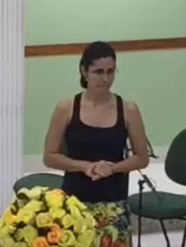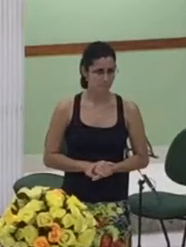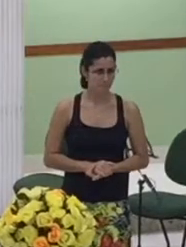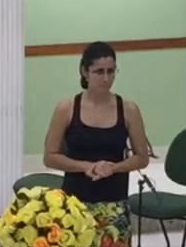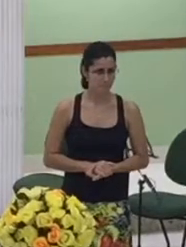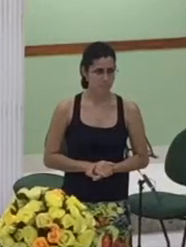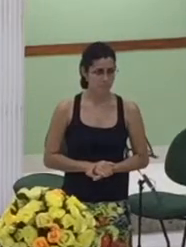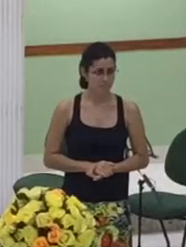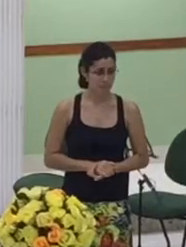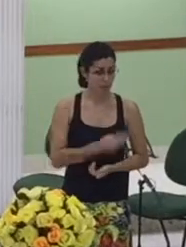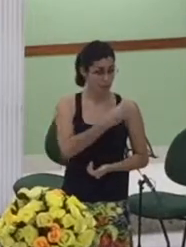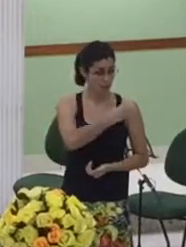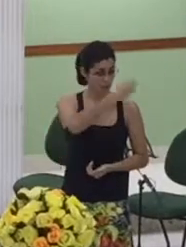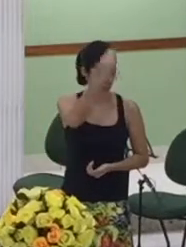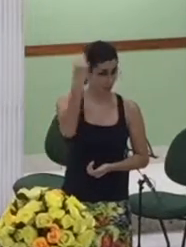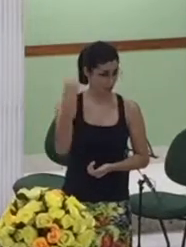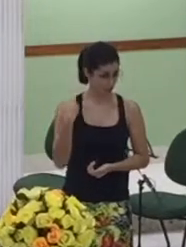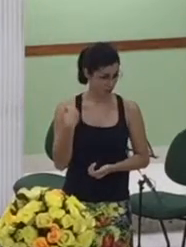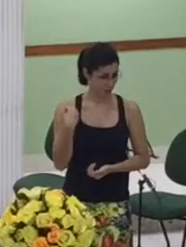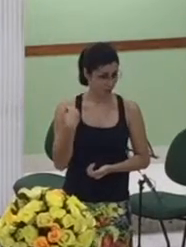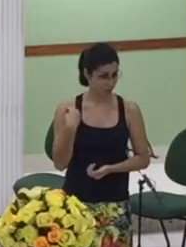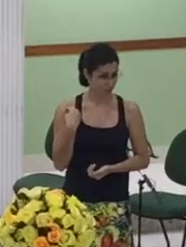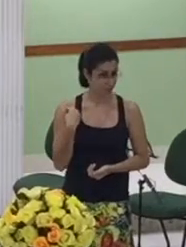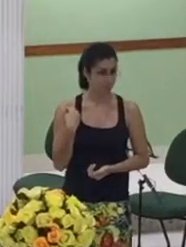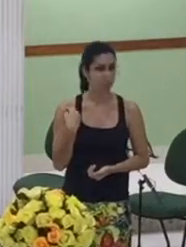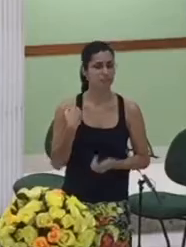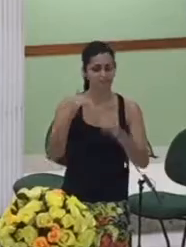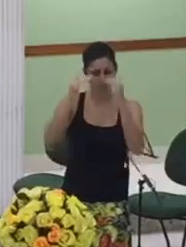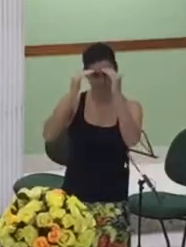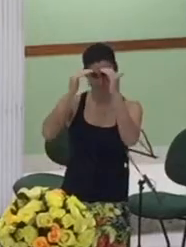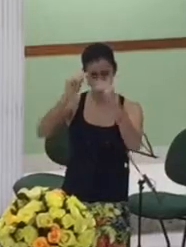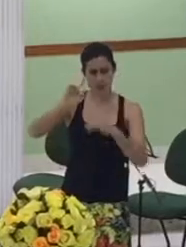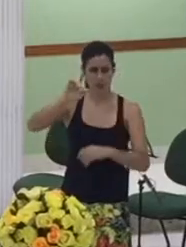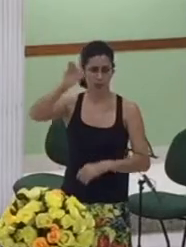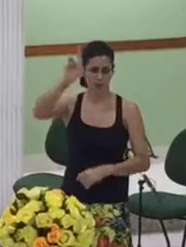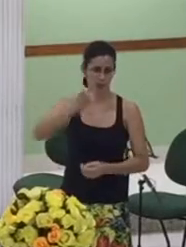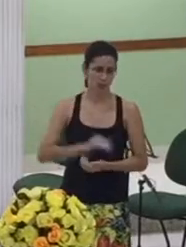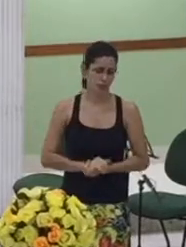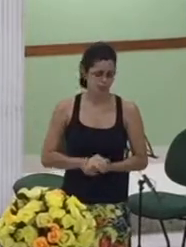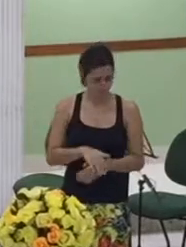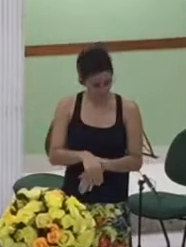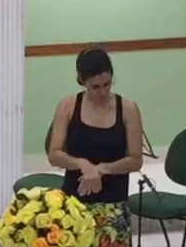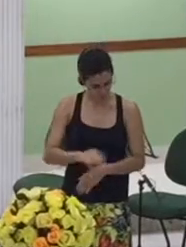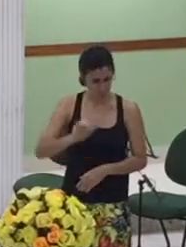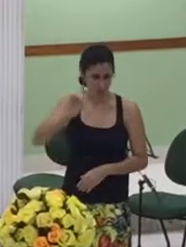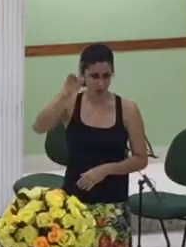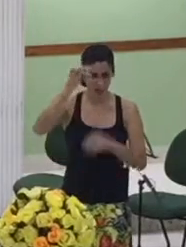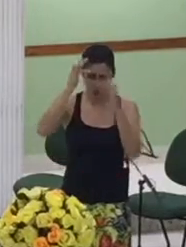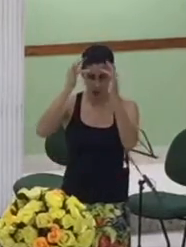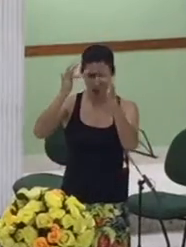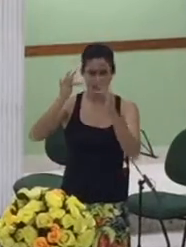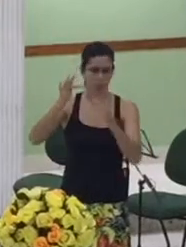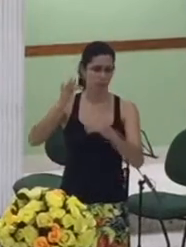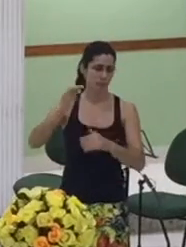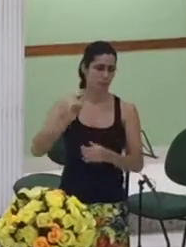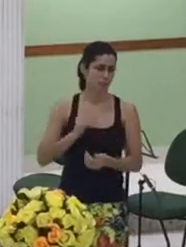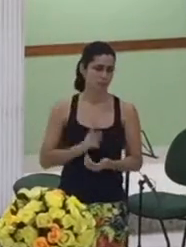Maria ela foi submissa a Deus e se mantene fiel a Deus apesar de todos os